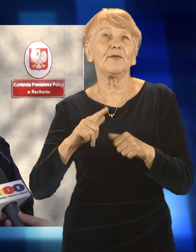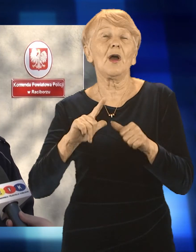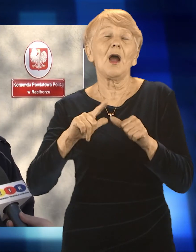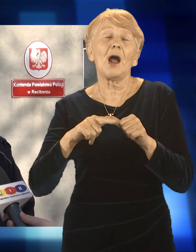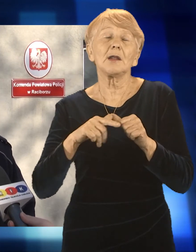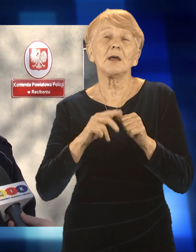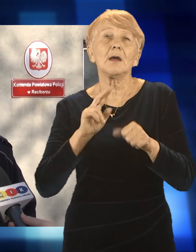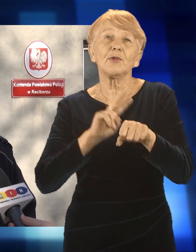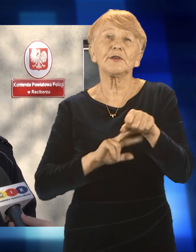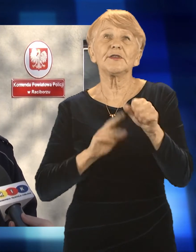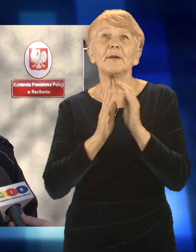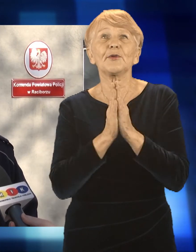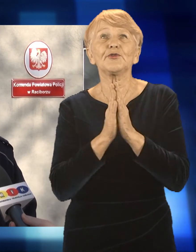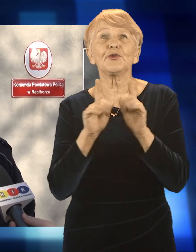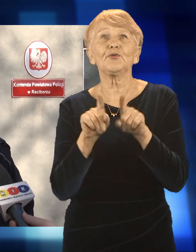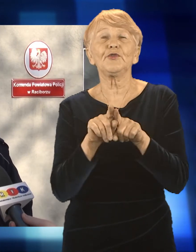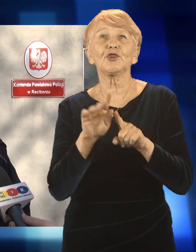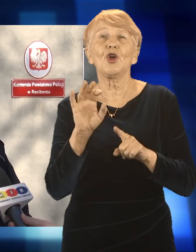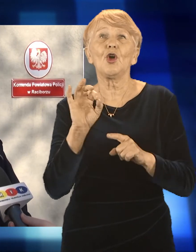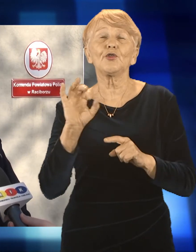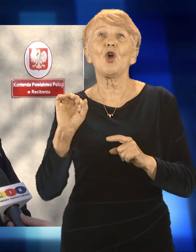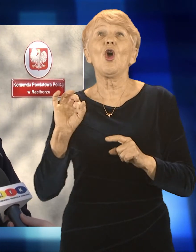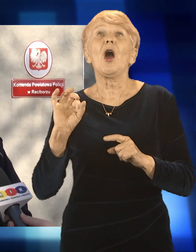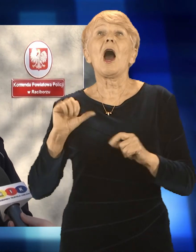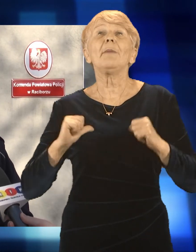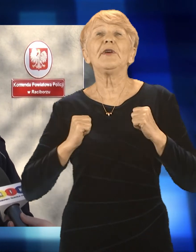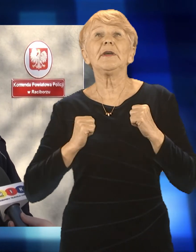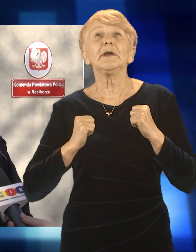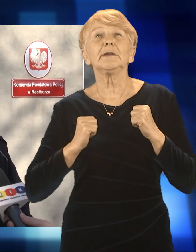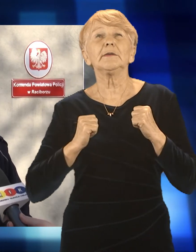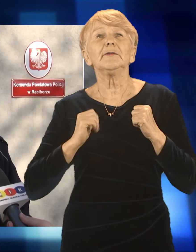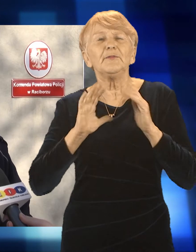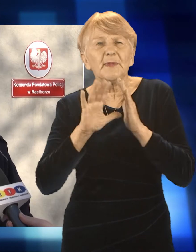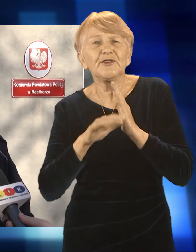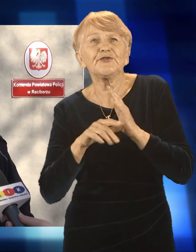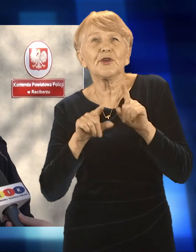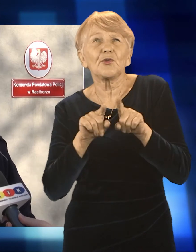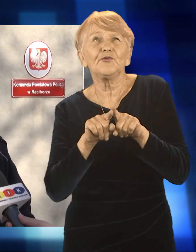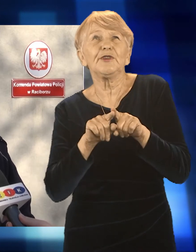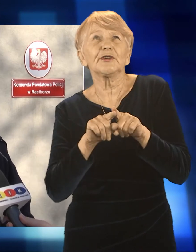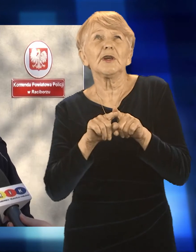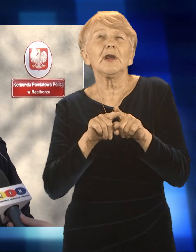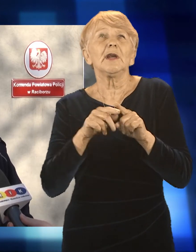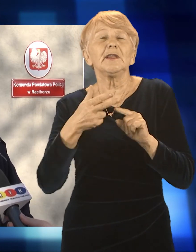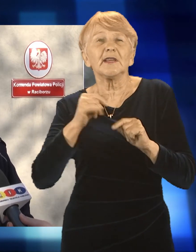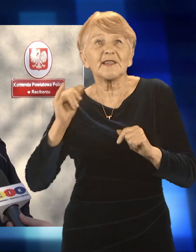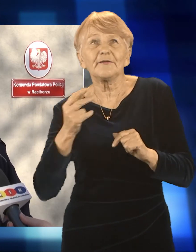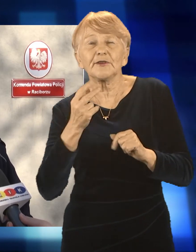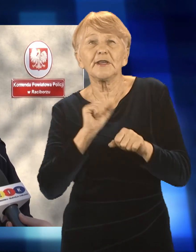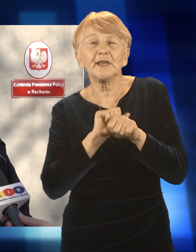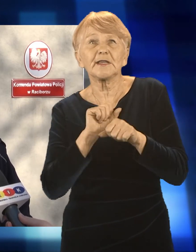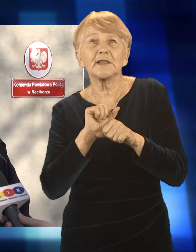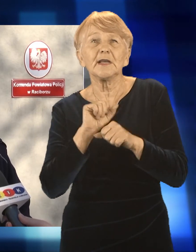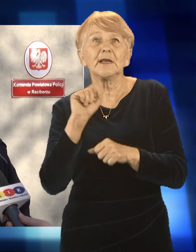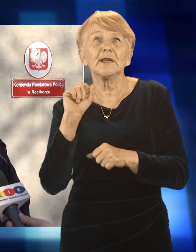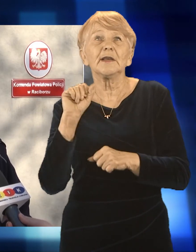na znacznie większej odległości, nawet już 200 metrów. Apelujemy też tutaj do pieszych, aby przed wejściem na przejście dla pieszych upewnili